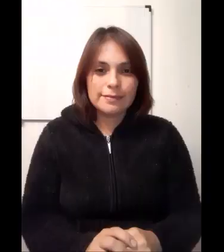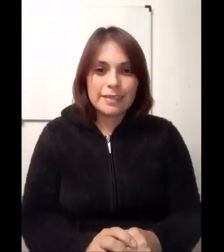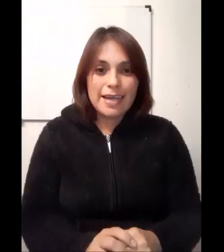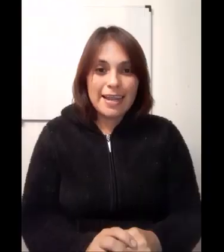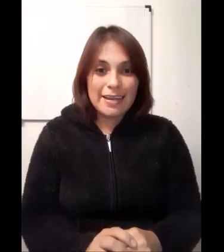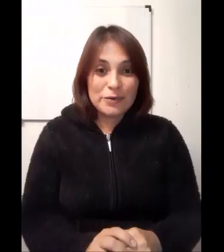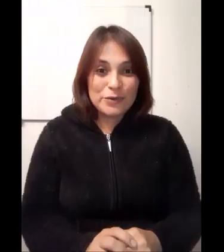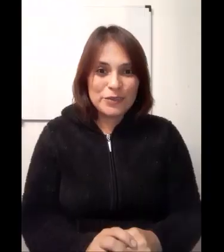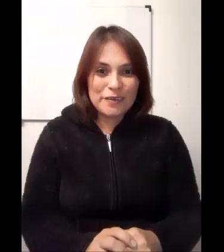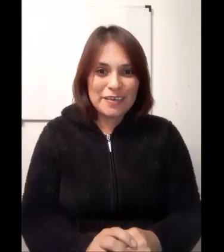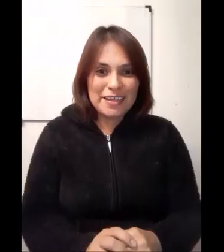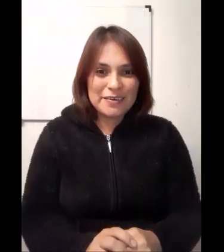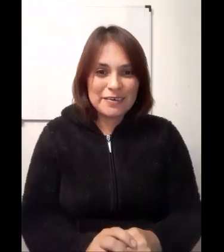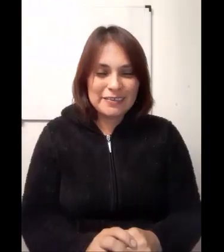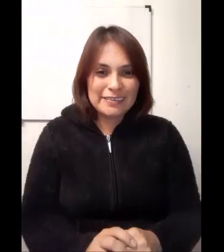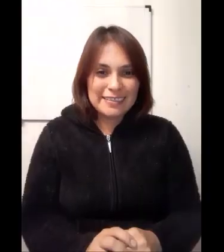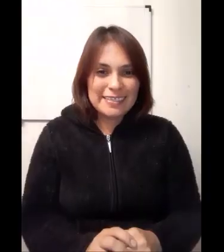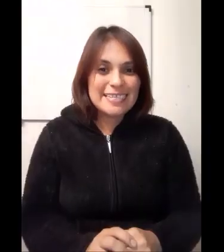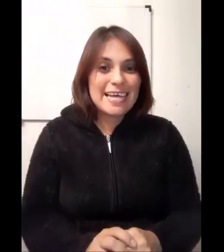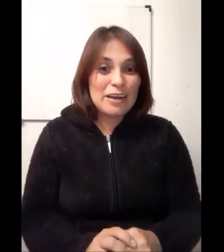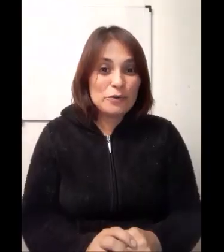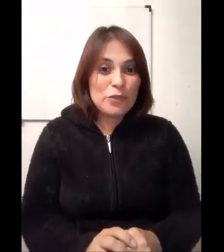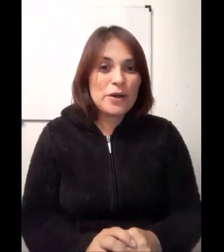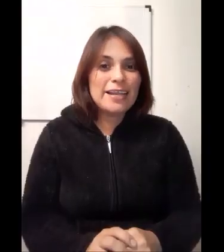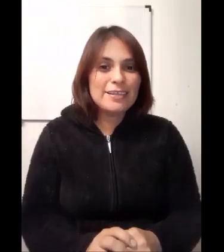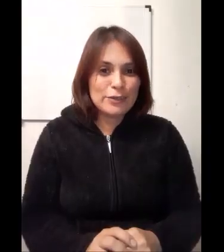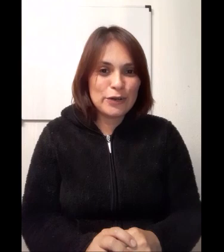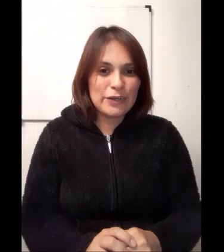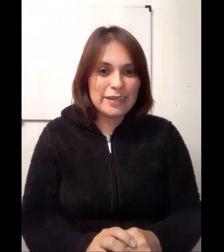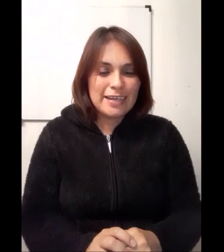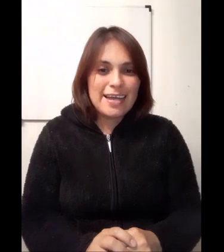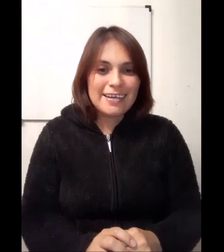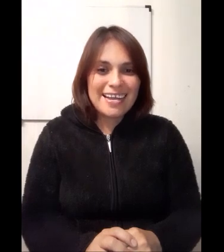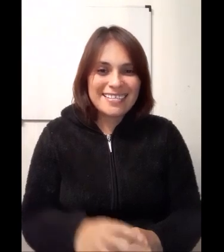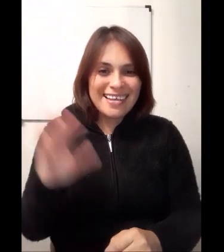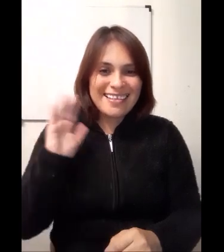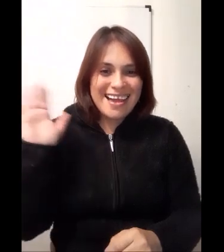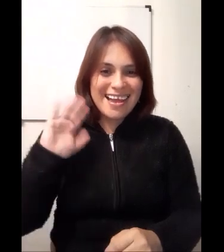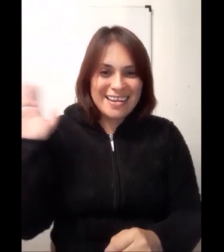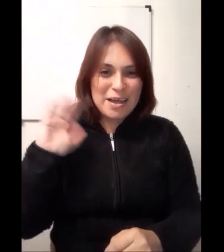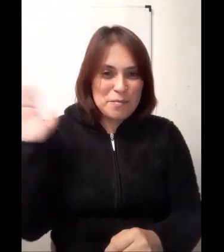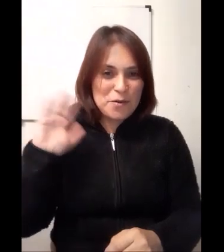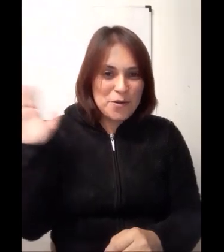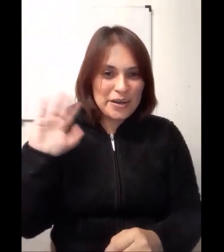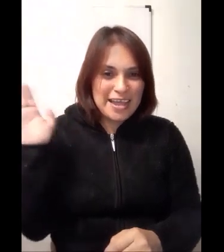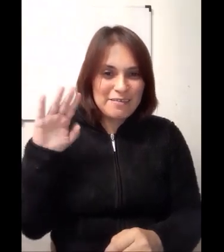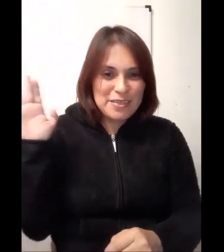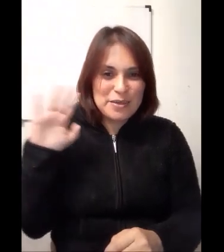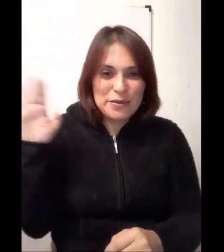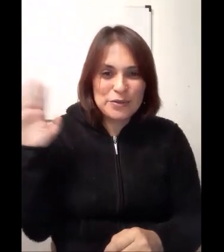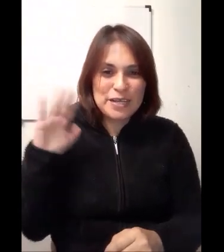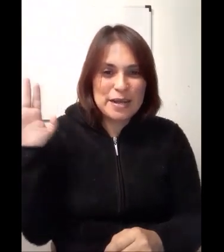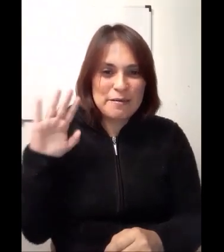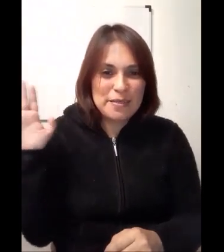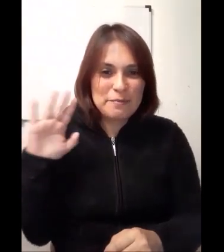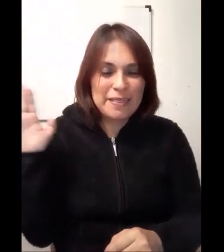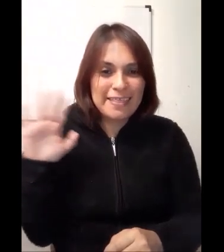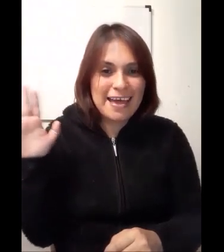¿Les gustó el video? Saludo al sol Gracias tía Karina por el video que nos acaba de mandar